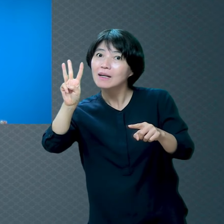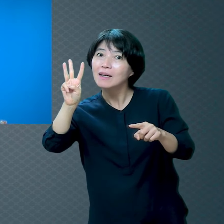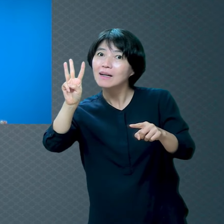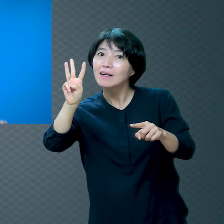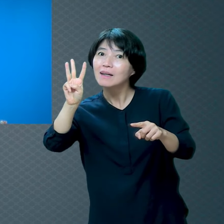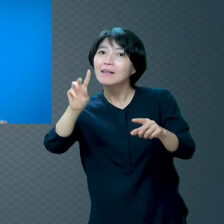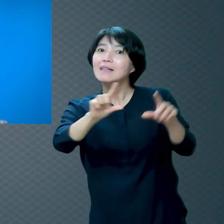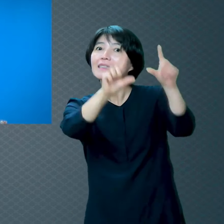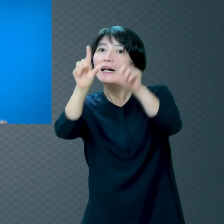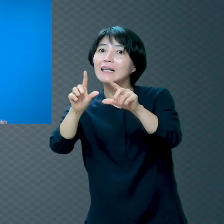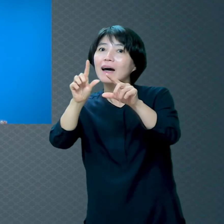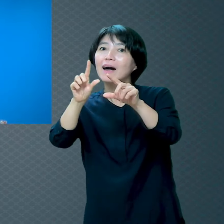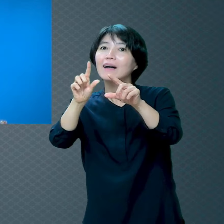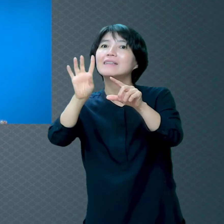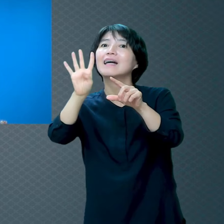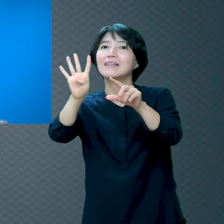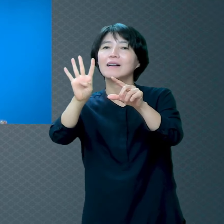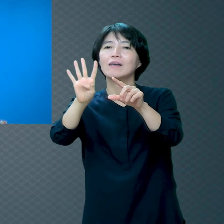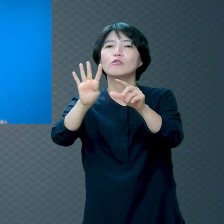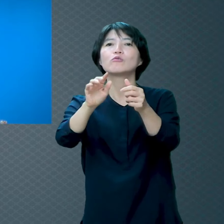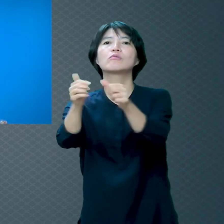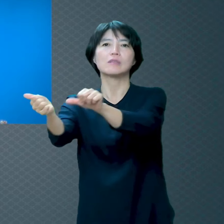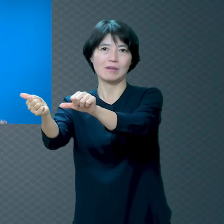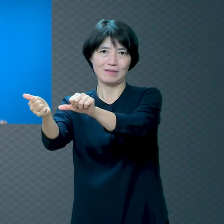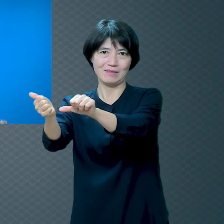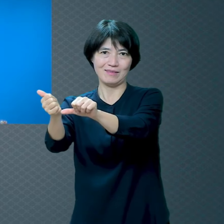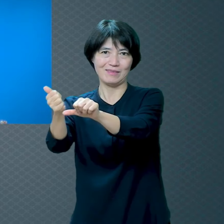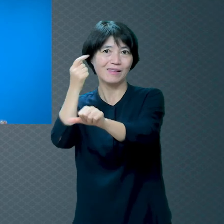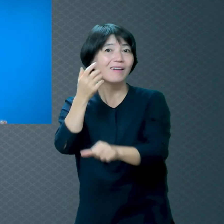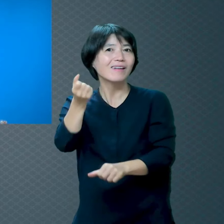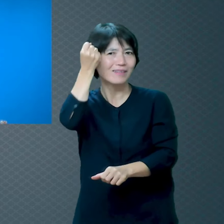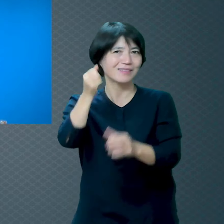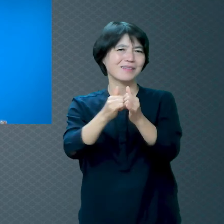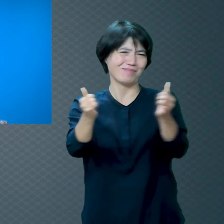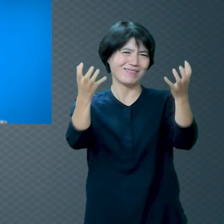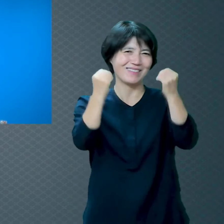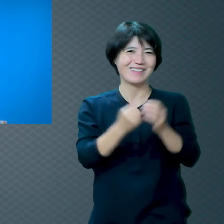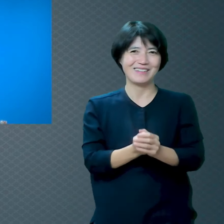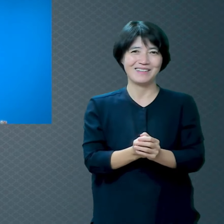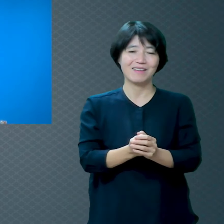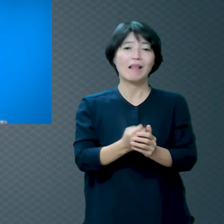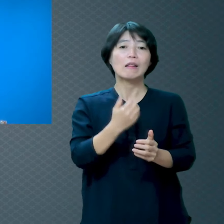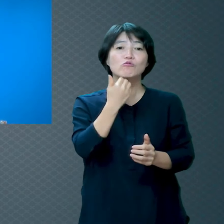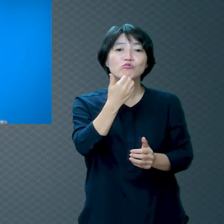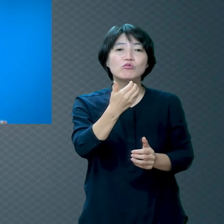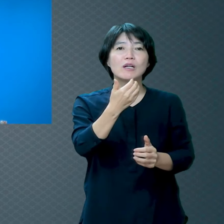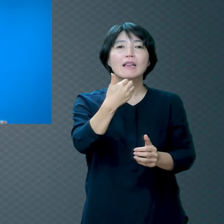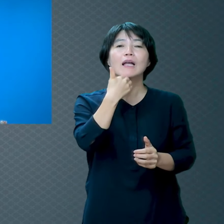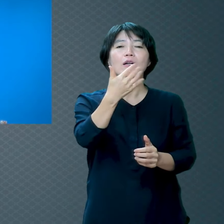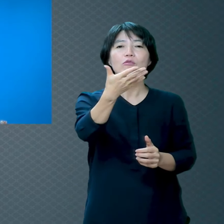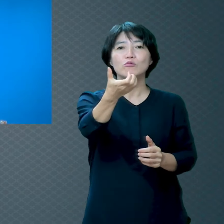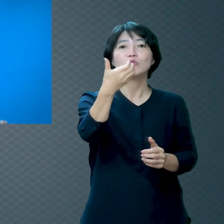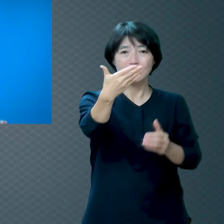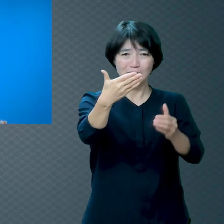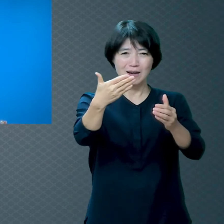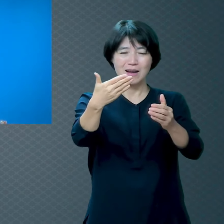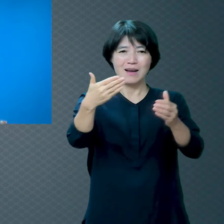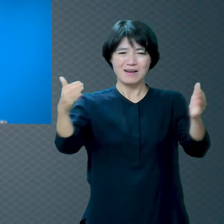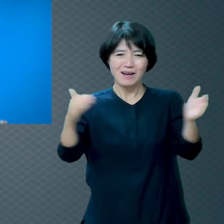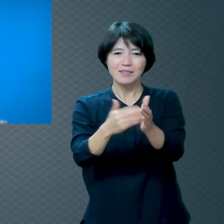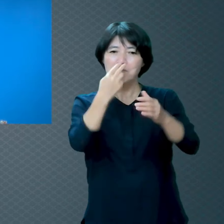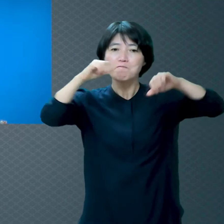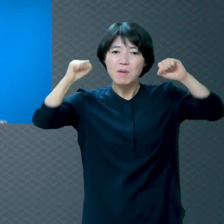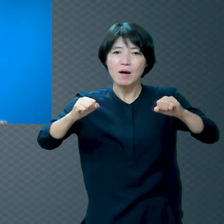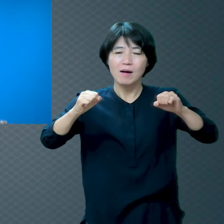그게 사람들 원하는 거예요 그런데 그게 뜻대로 되냐 그 얘기예요 누가 아프고 싶겠어요 누가